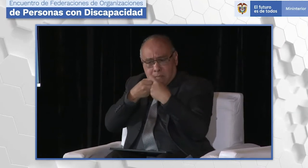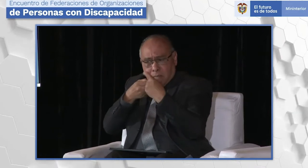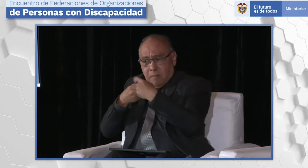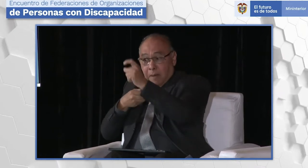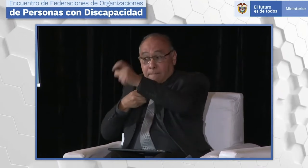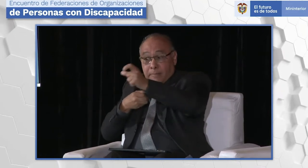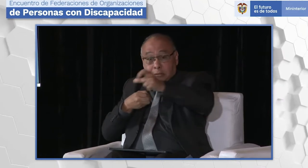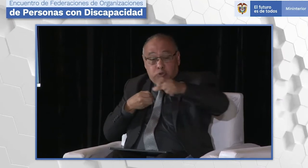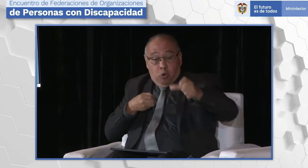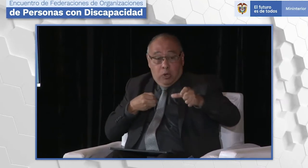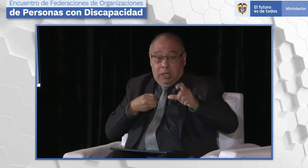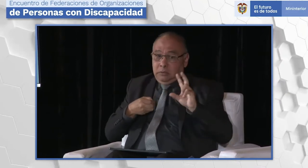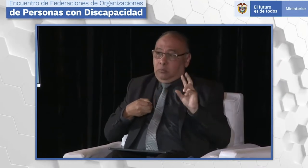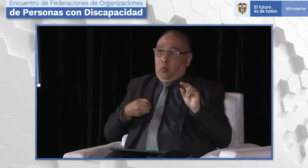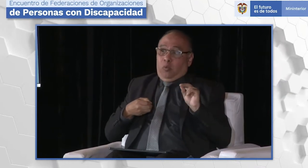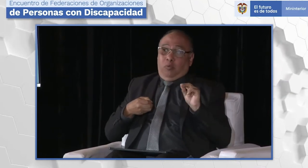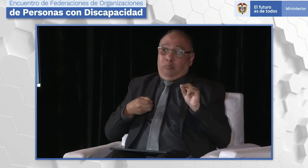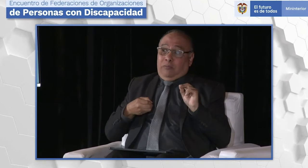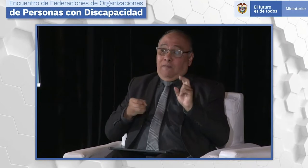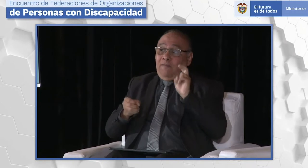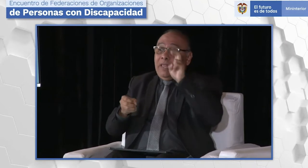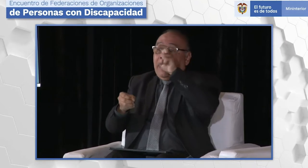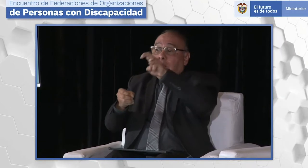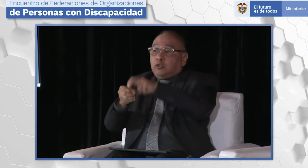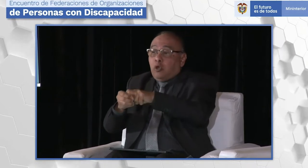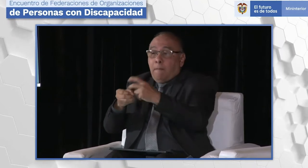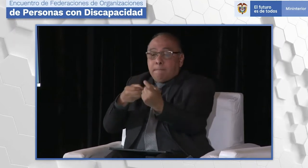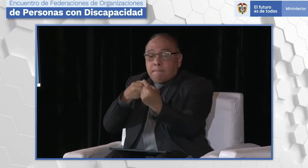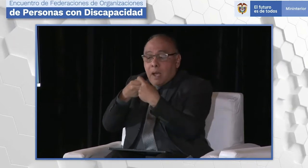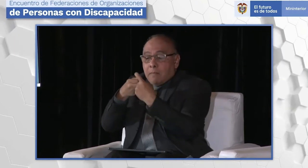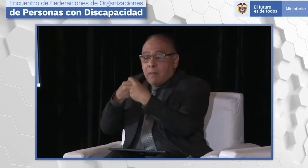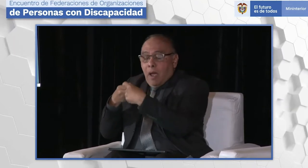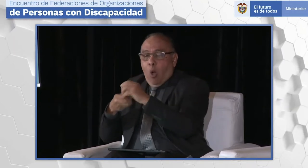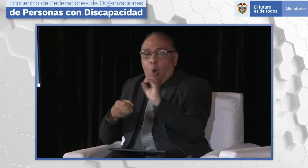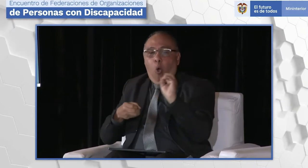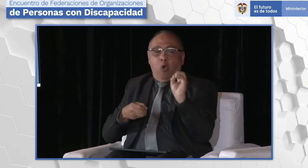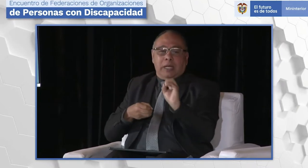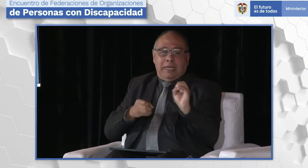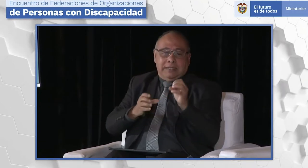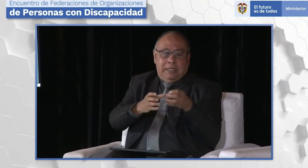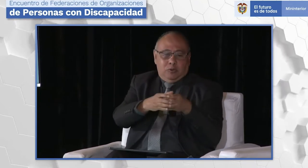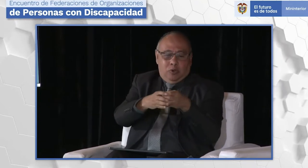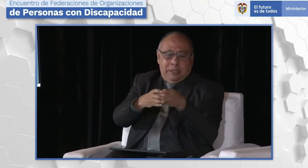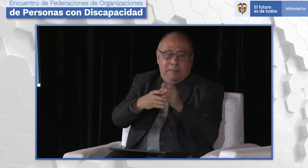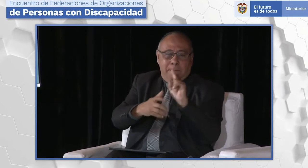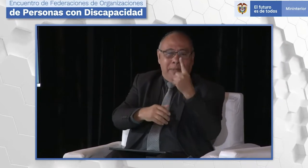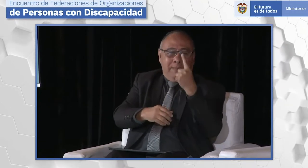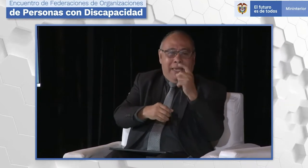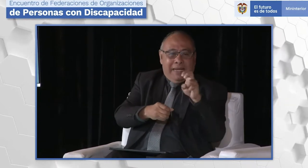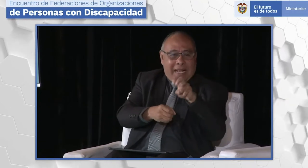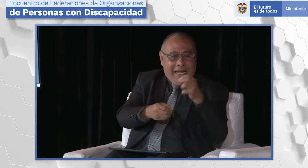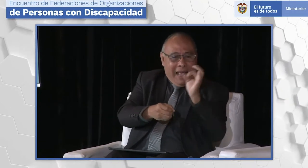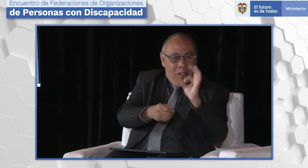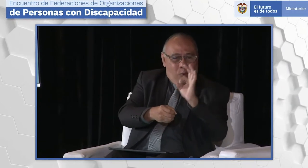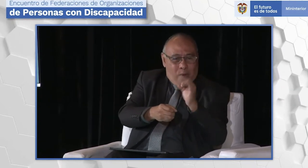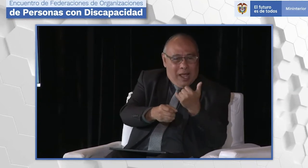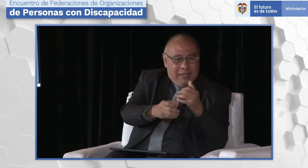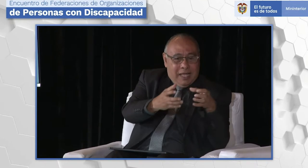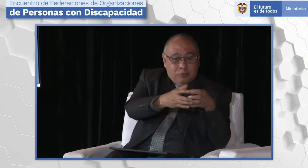se constituye la federación, no afiliados, sus miembros no son personas naturales, deben ser organizaciones